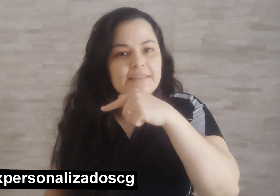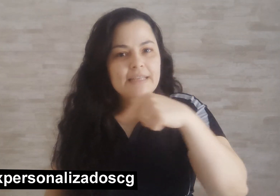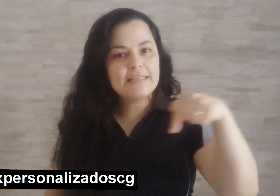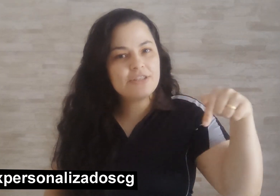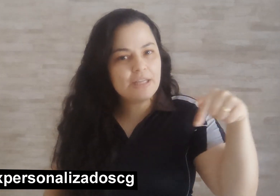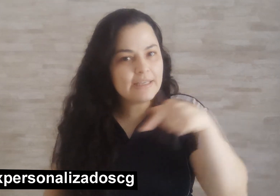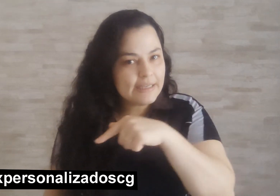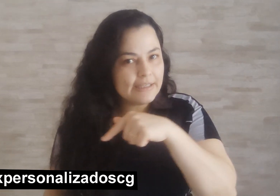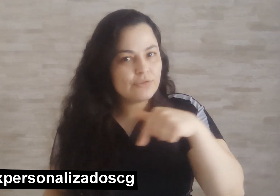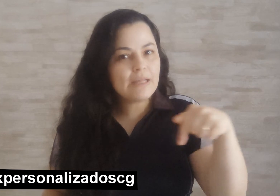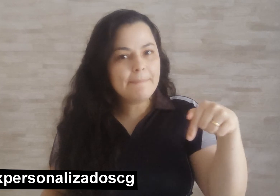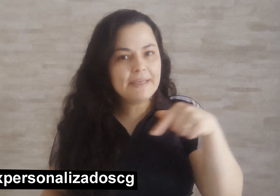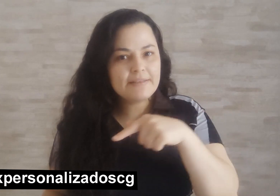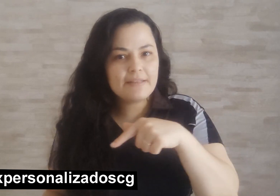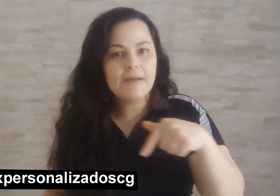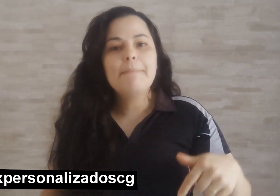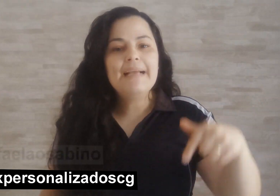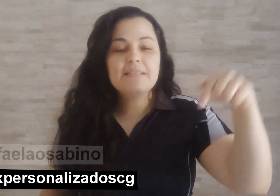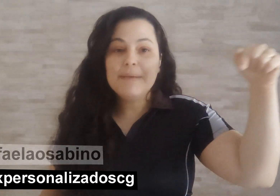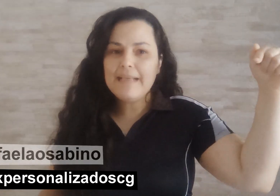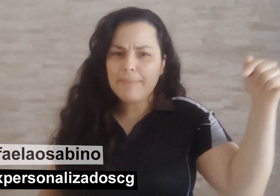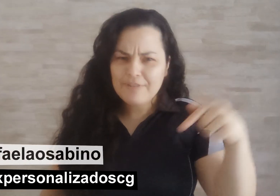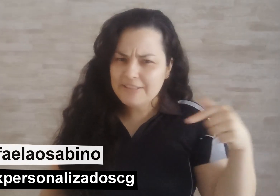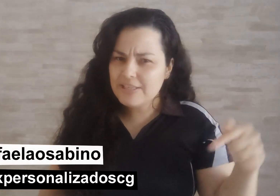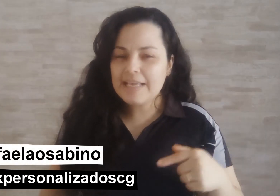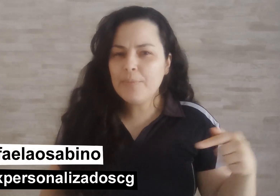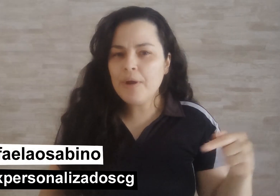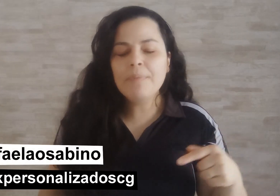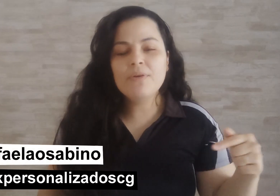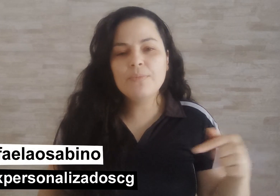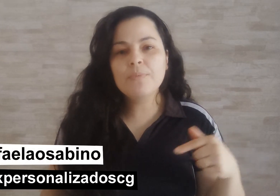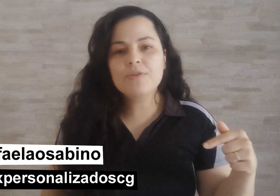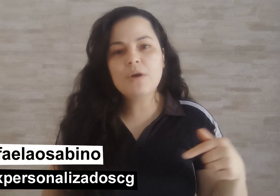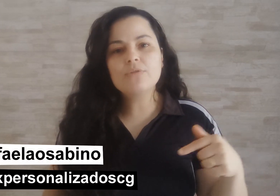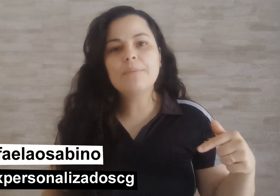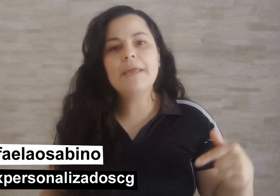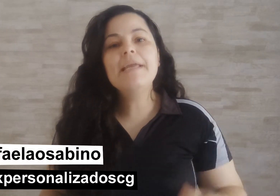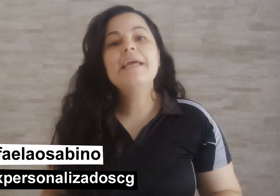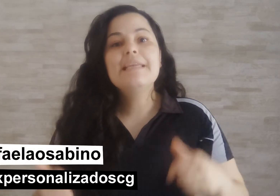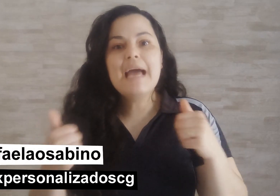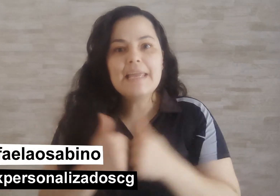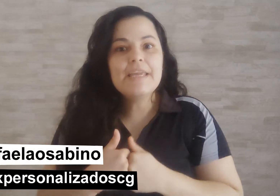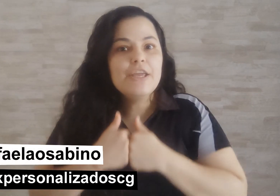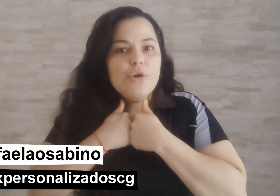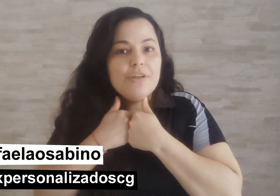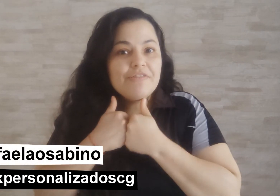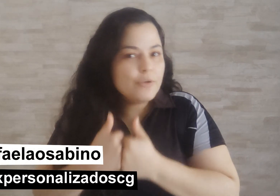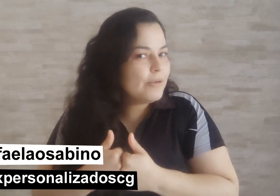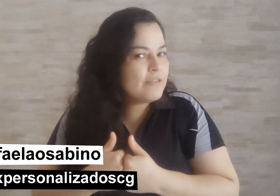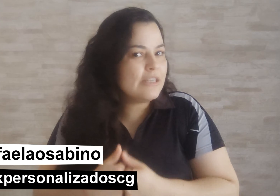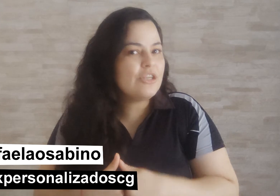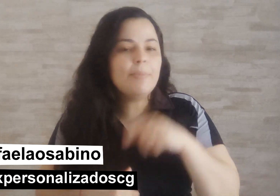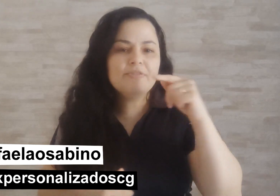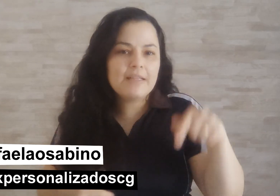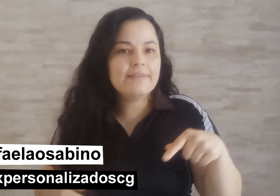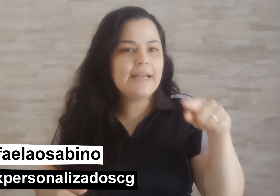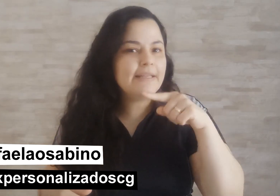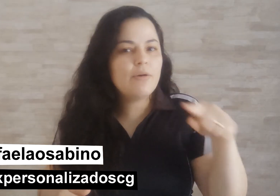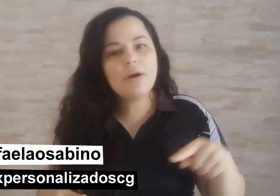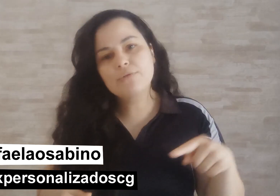Instagram aqui, no da Mix, tá? Mas também aproveita e segue o meu pessoal também, e aí eu envio pra vocês, tá? Pode falar no direct qual que